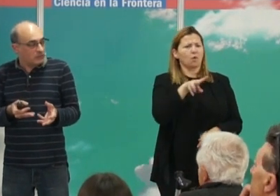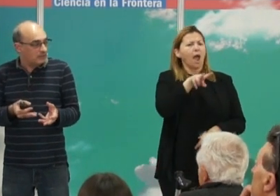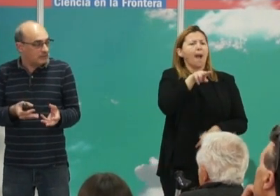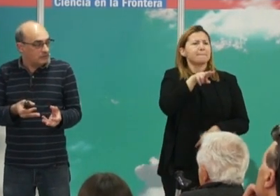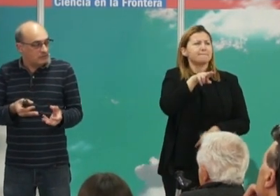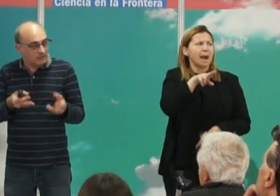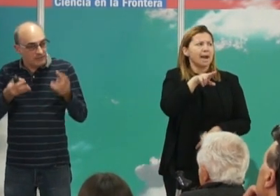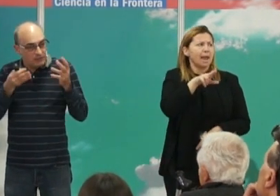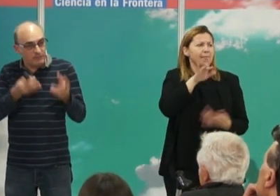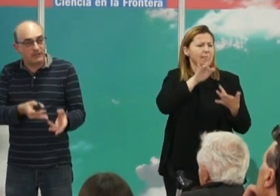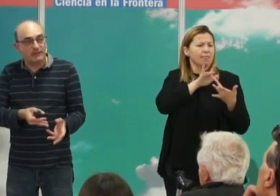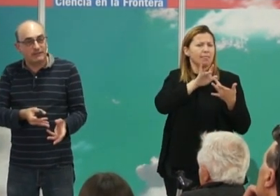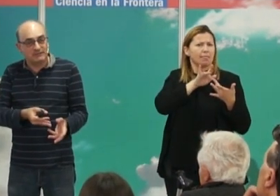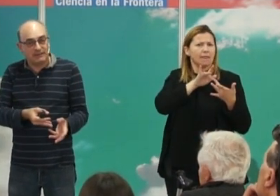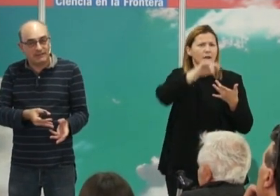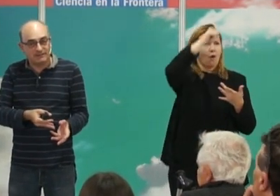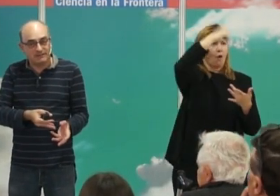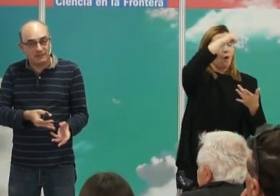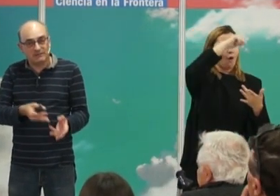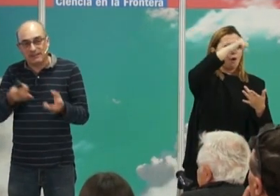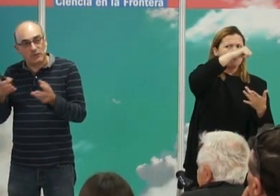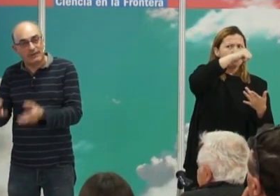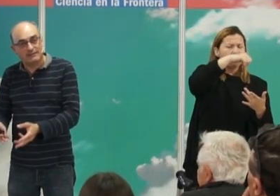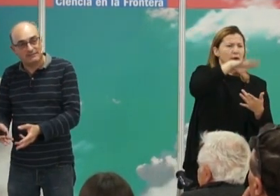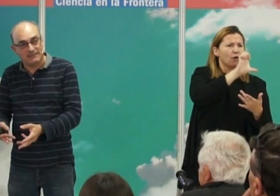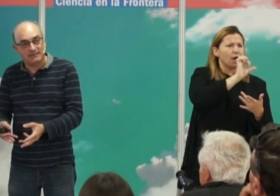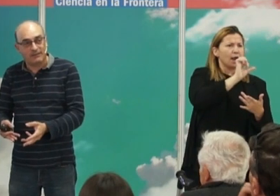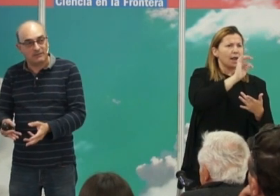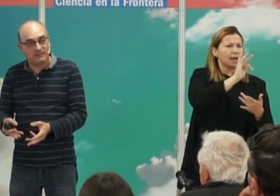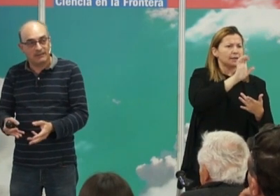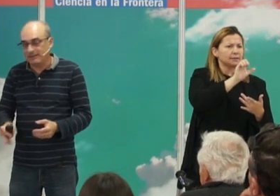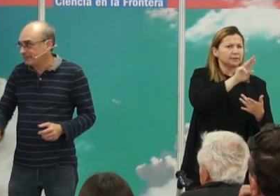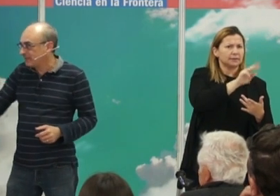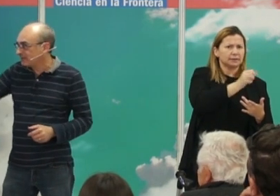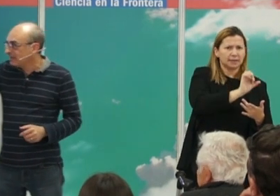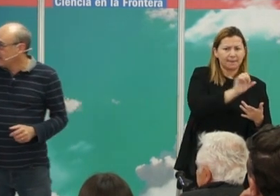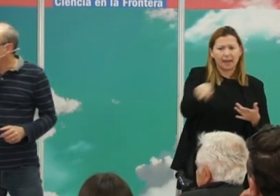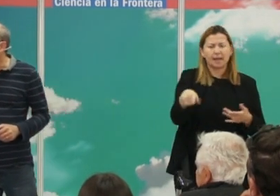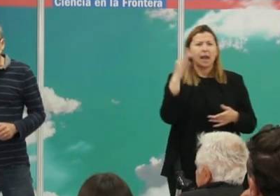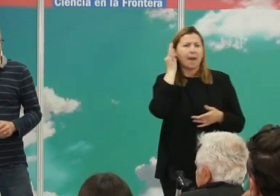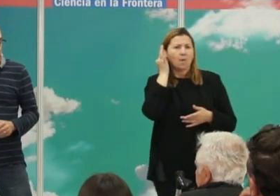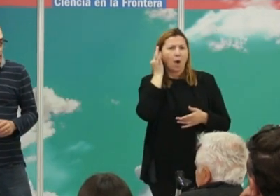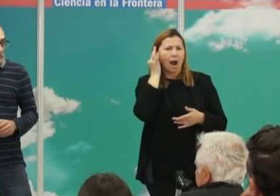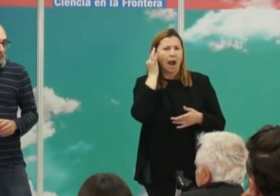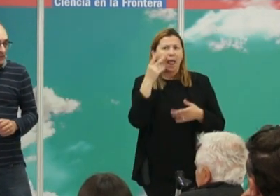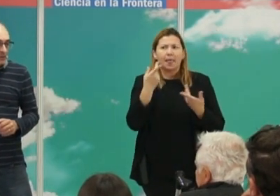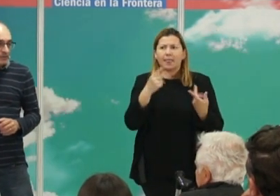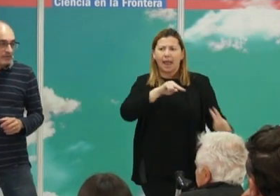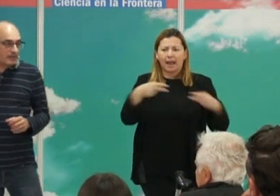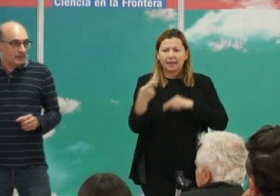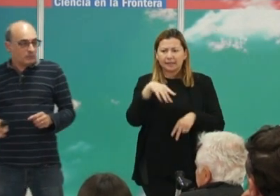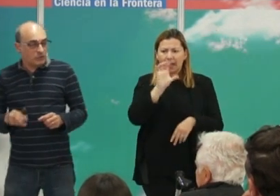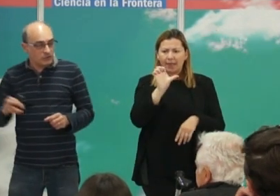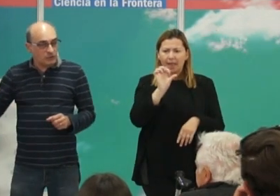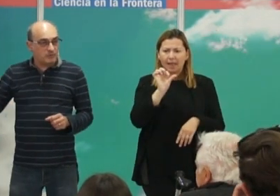momento del contacto. Es decir, el hombre con la ancestralidad de las estepas, la mujer sin la ancestralidad de las estepas. Pero además cuando hemos mirado